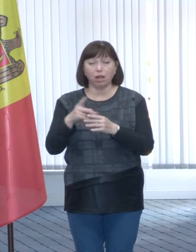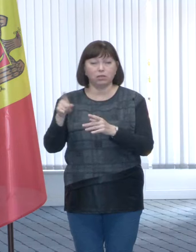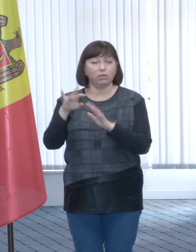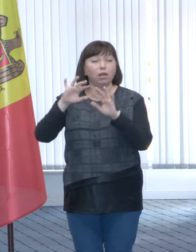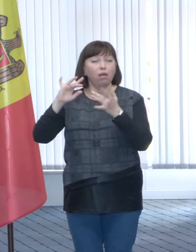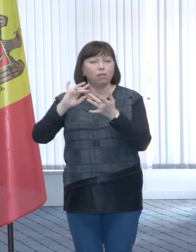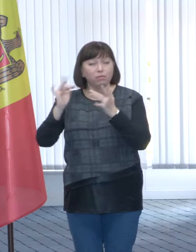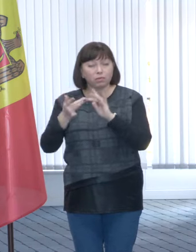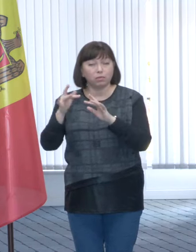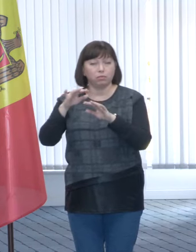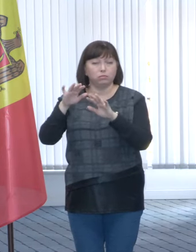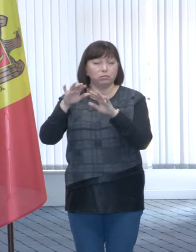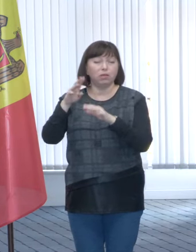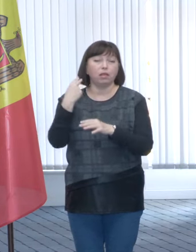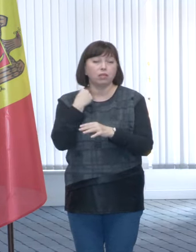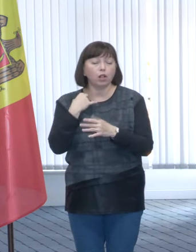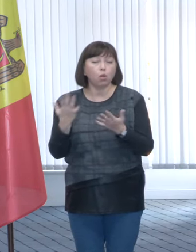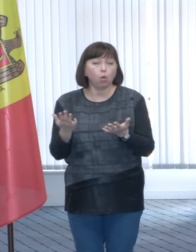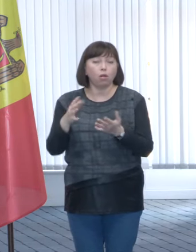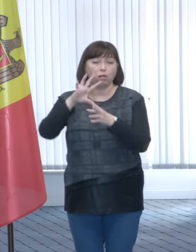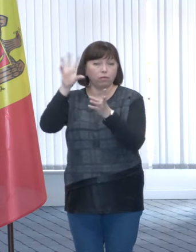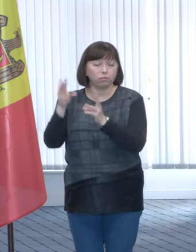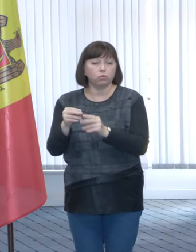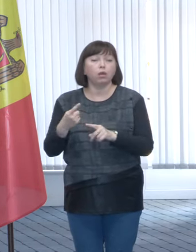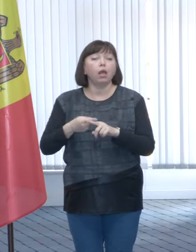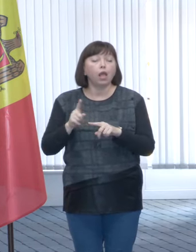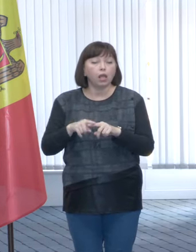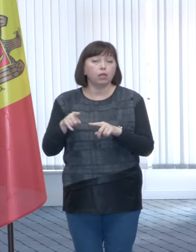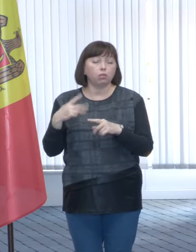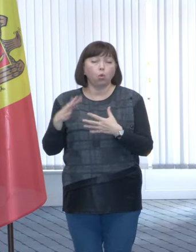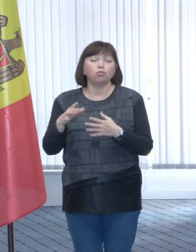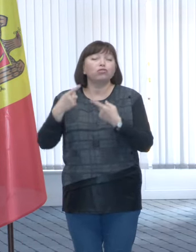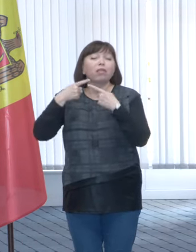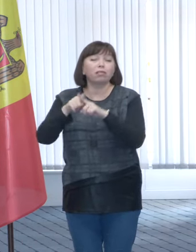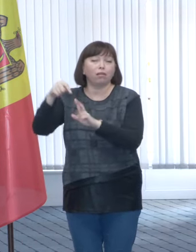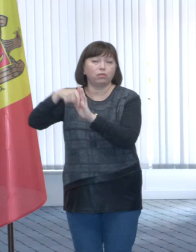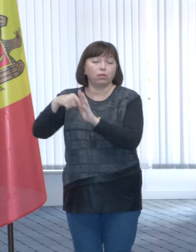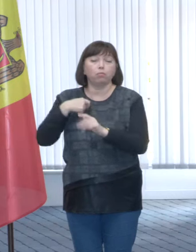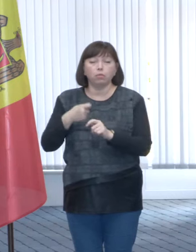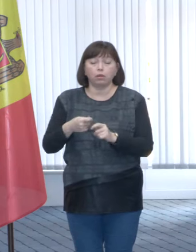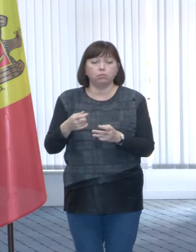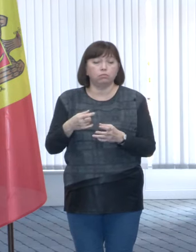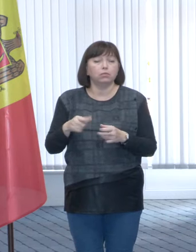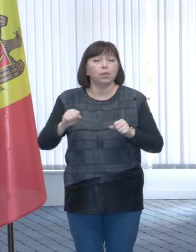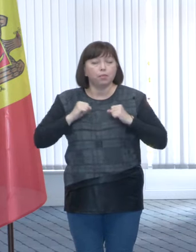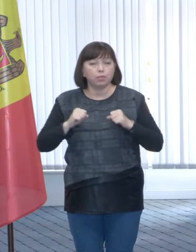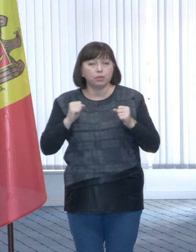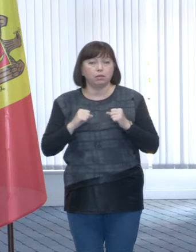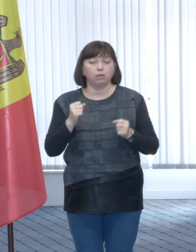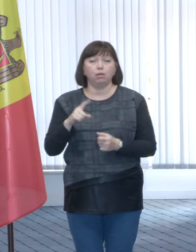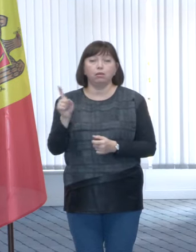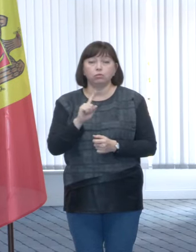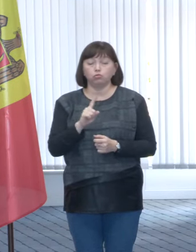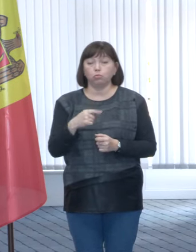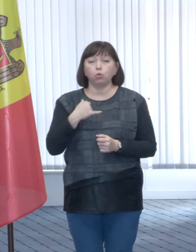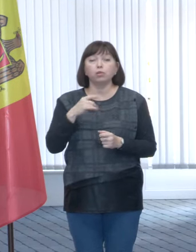fie că la fisc, fie că în altă parte, deja este o chestie tehnică și noi am depus toate eforturile necesare ca